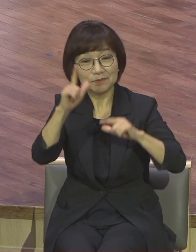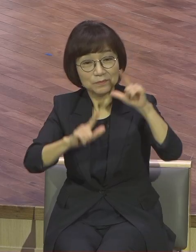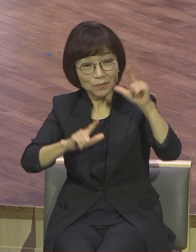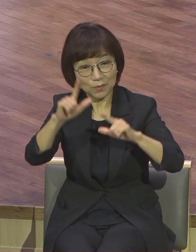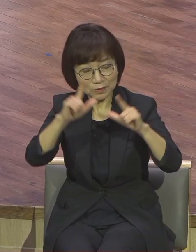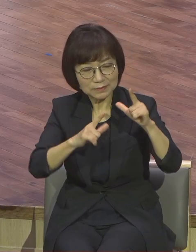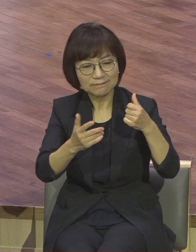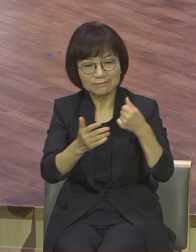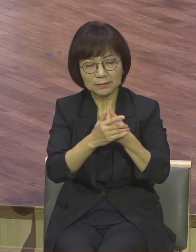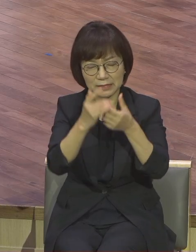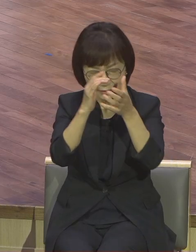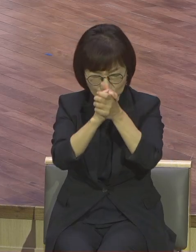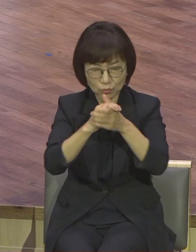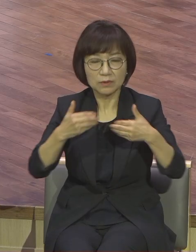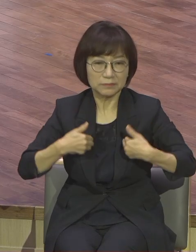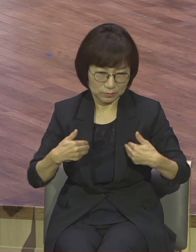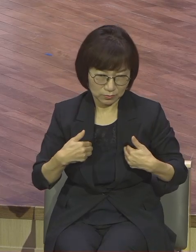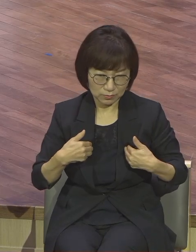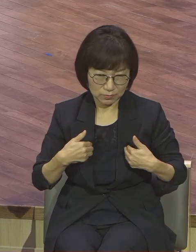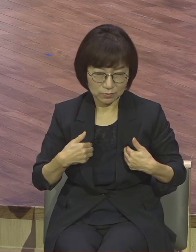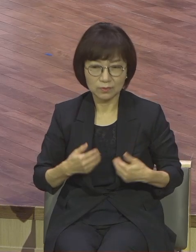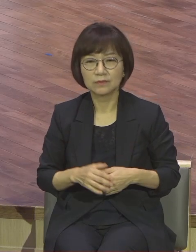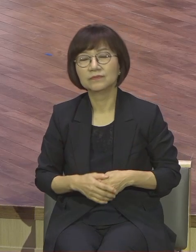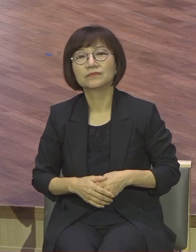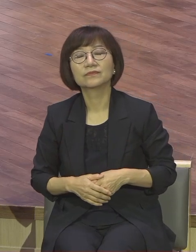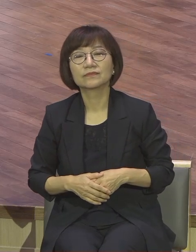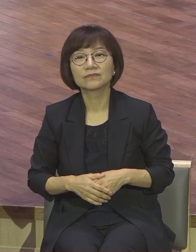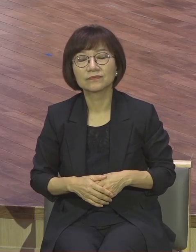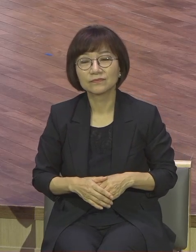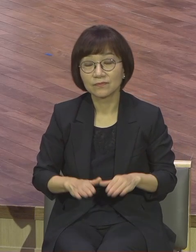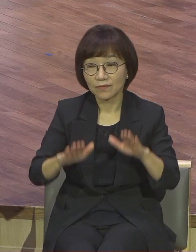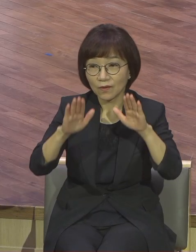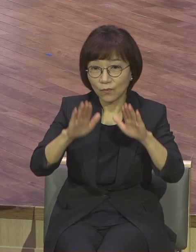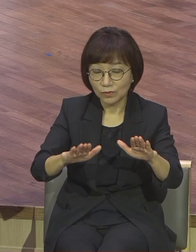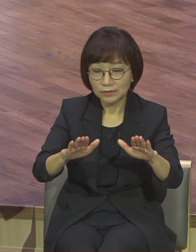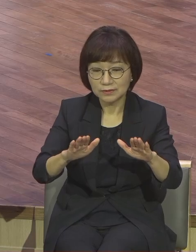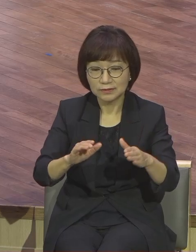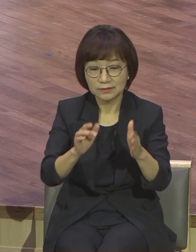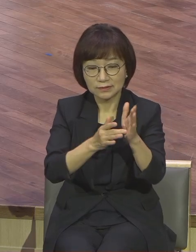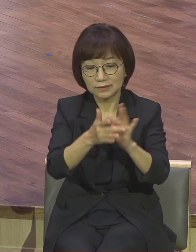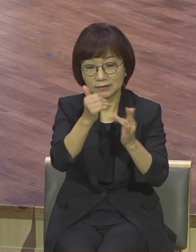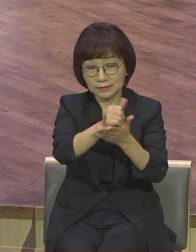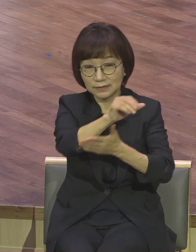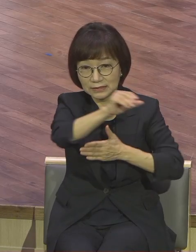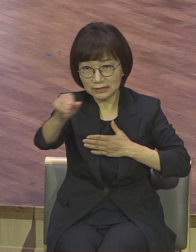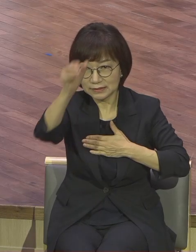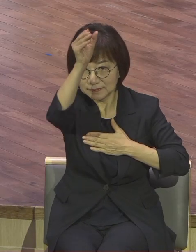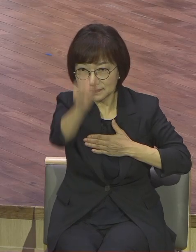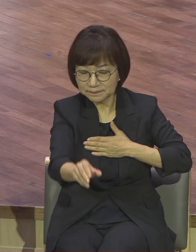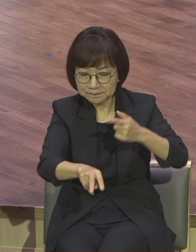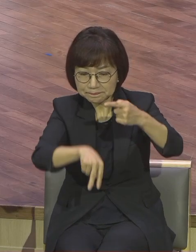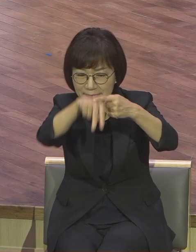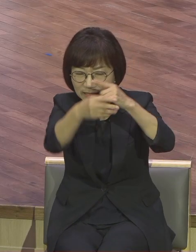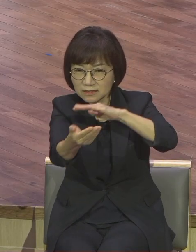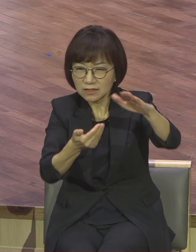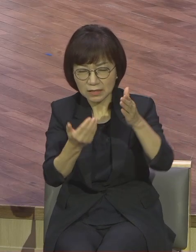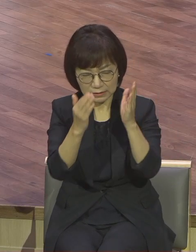때문에 기도해야 된단 말이야 오늘 본문에 예수님께서 십자가 대속에 짐을 지시기 전에 기도를 준비하는 장면이 나오죠